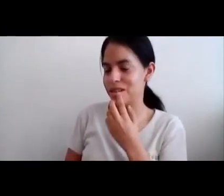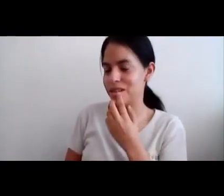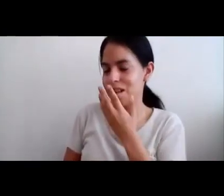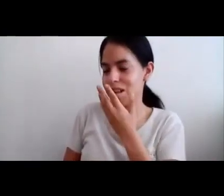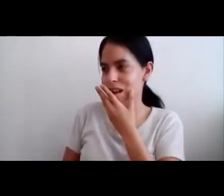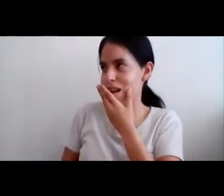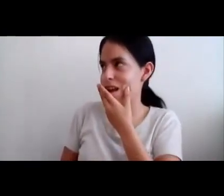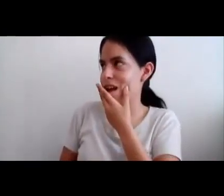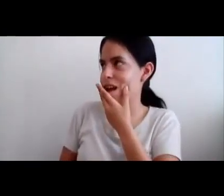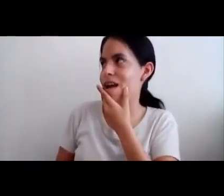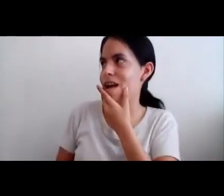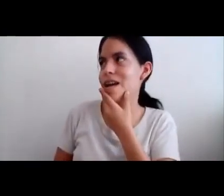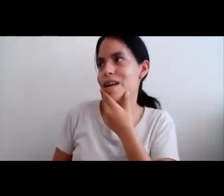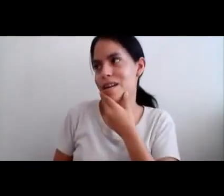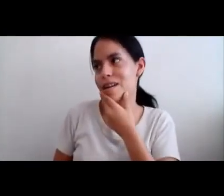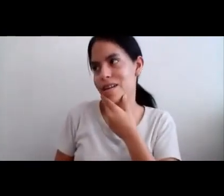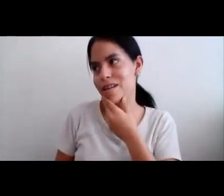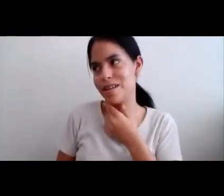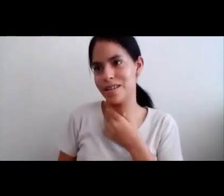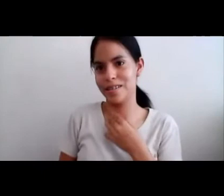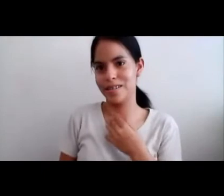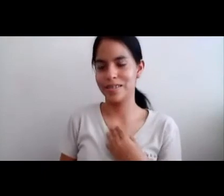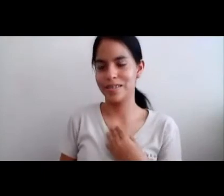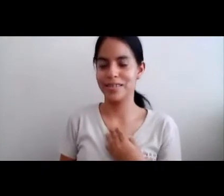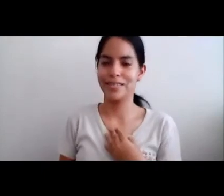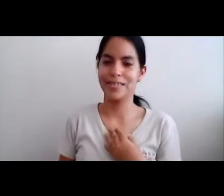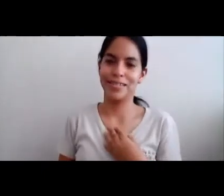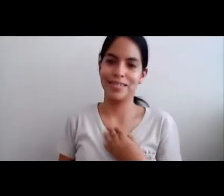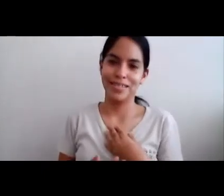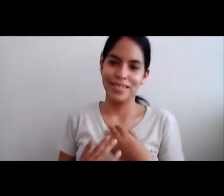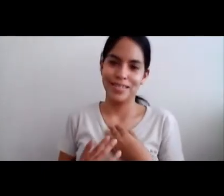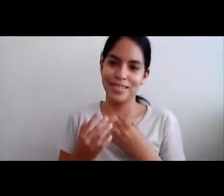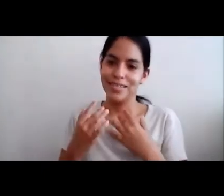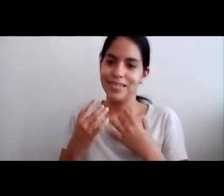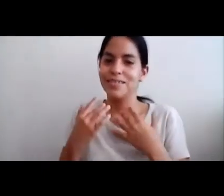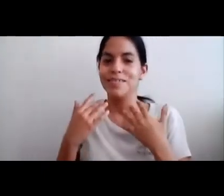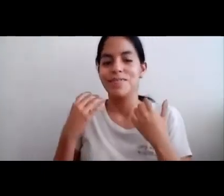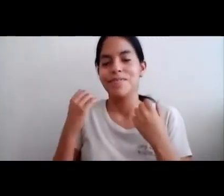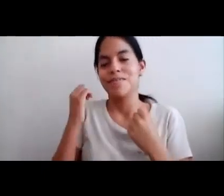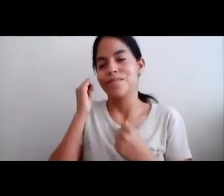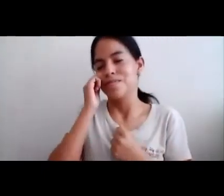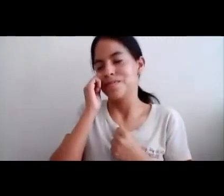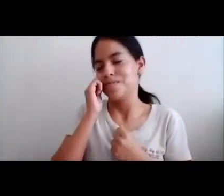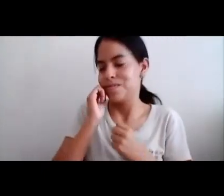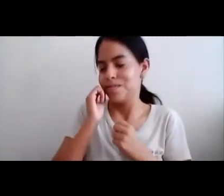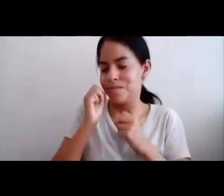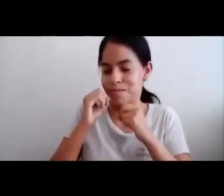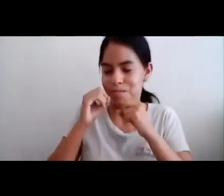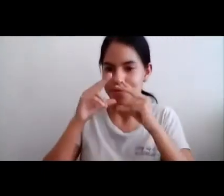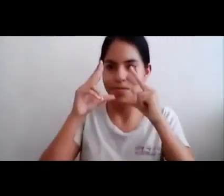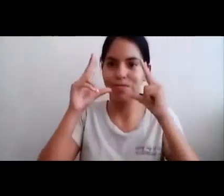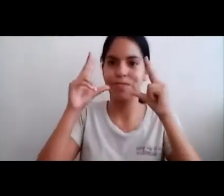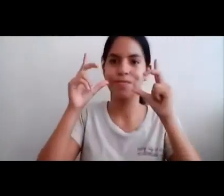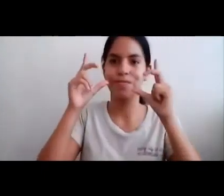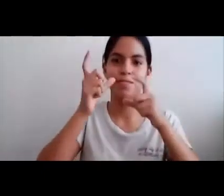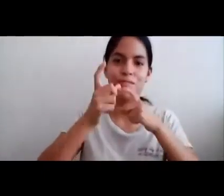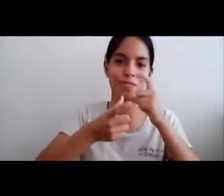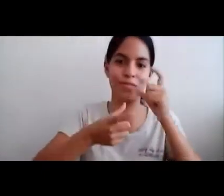Y también Se sintió Muy Enamorada Y